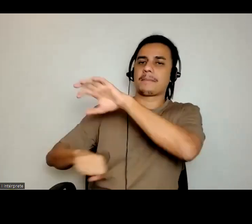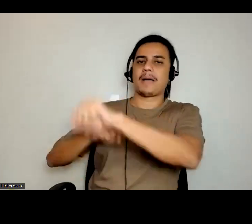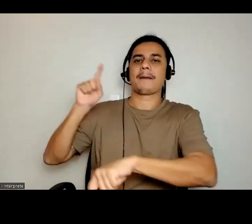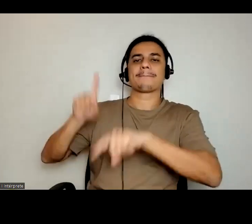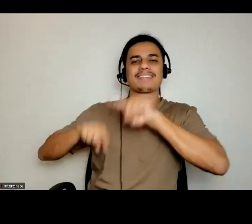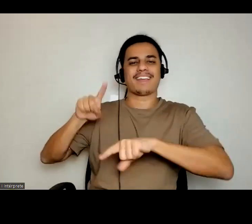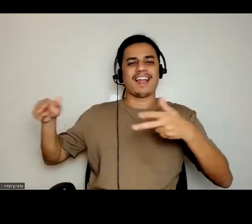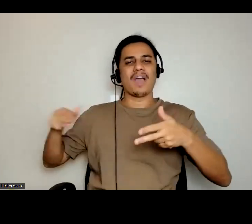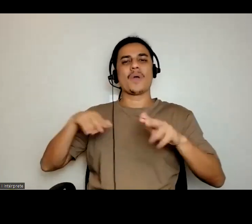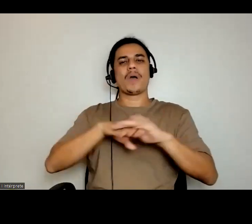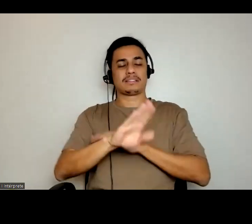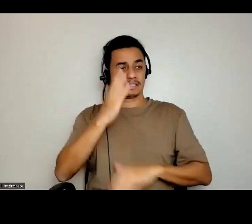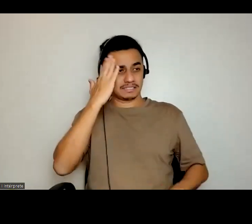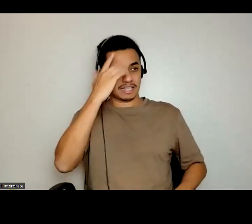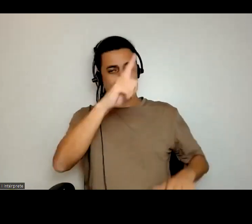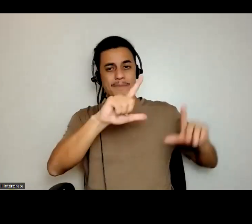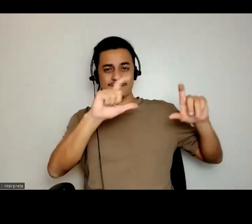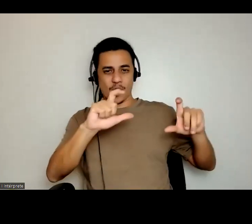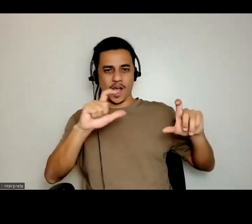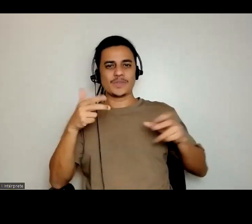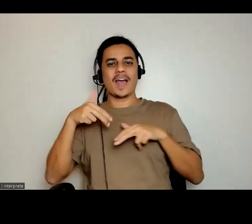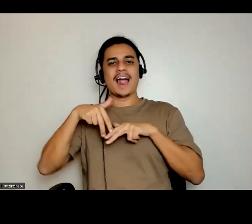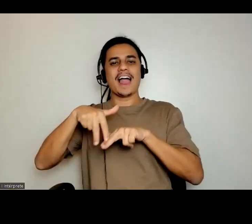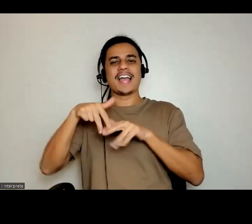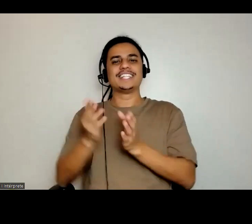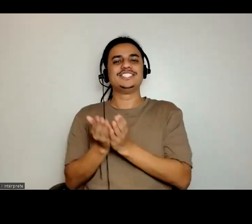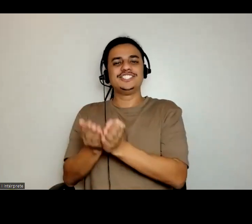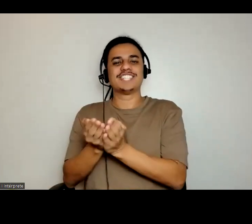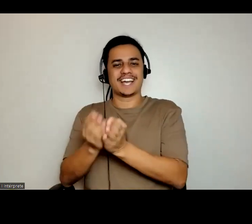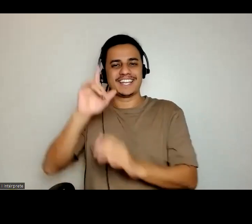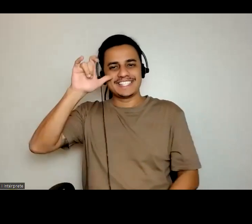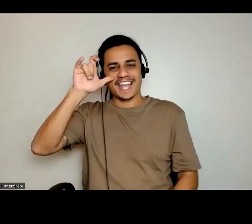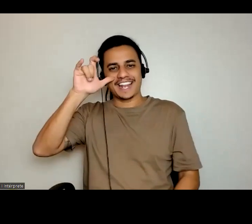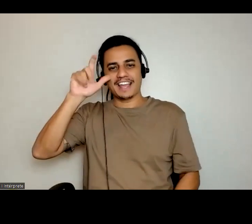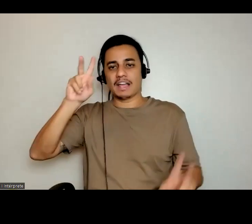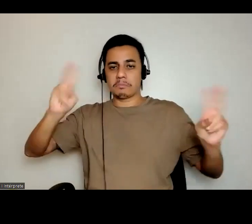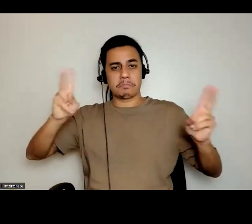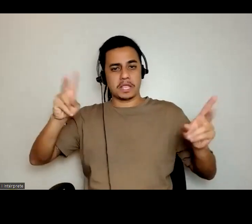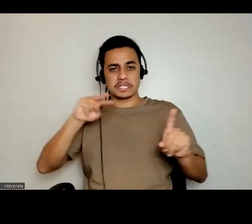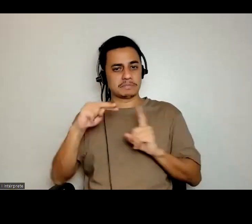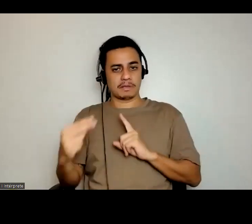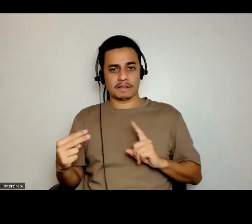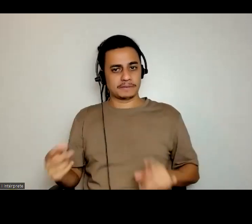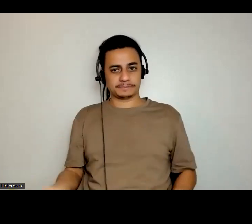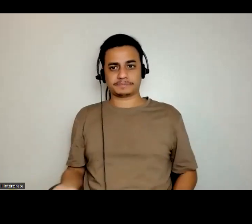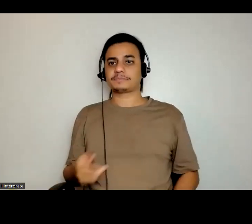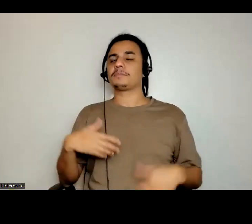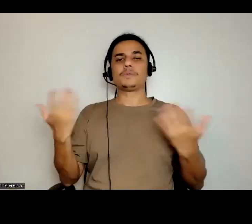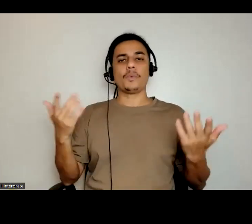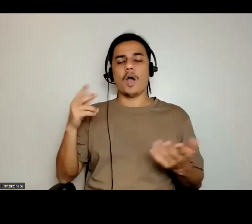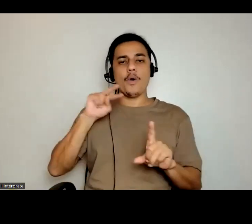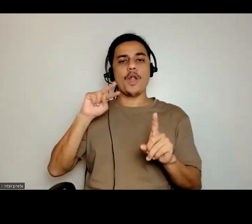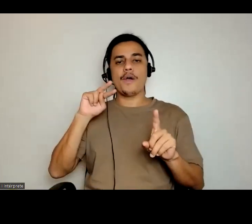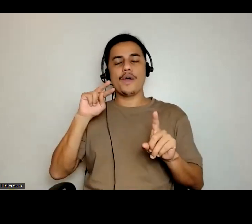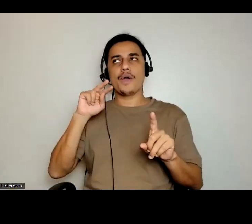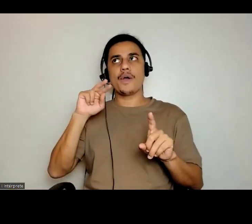olha, sabe aquela foto na lancha que tem no Instagram hoje? Pronto. A lógica é a É a lógica de você ter